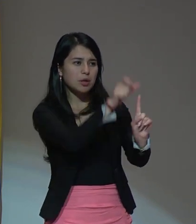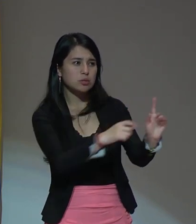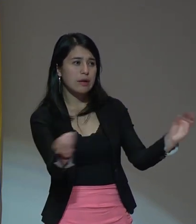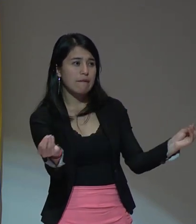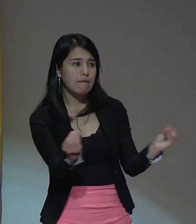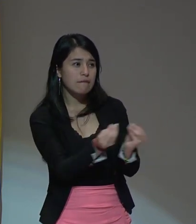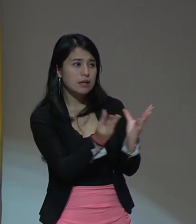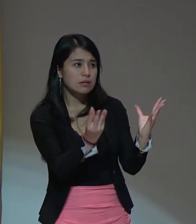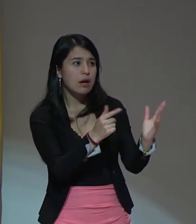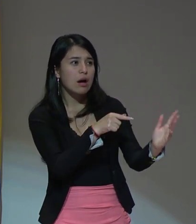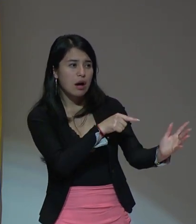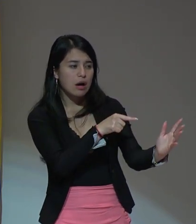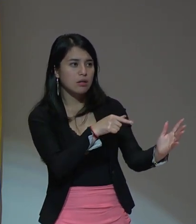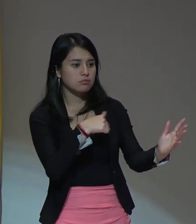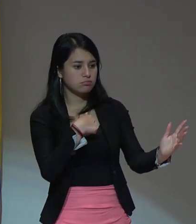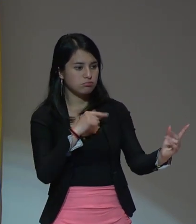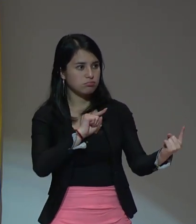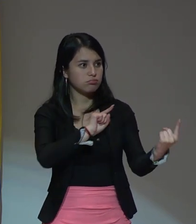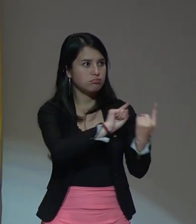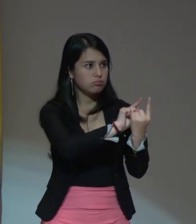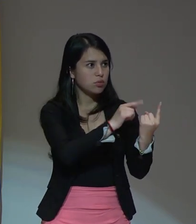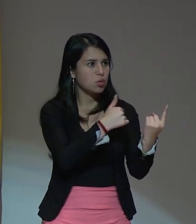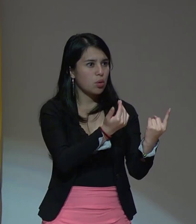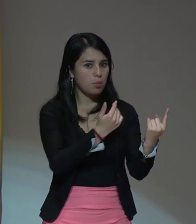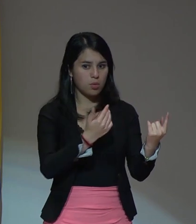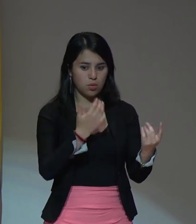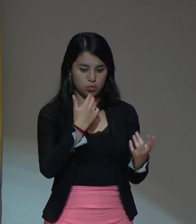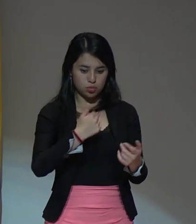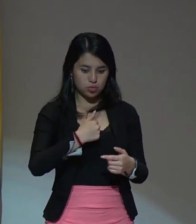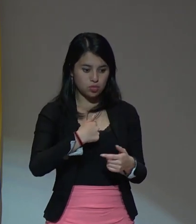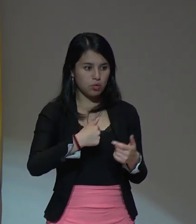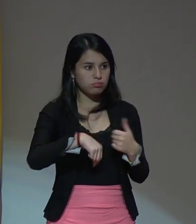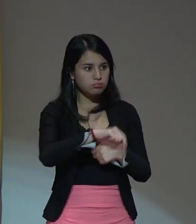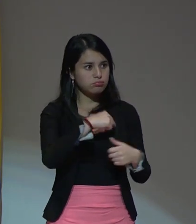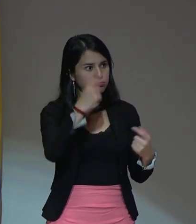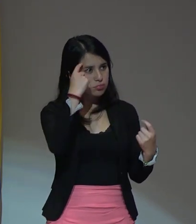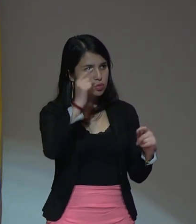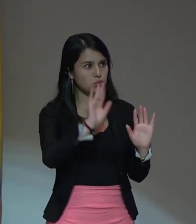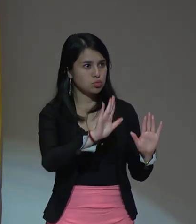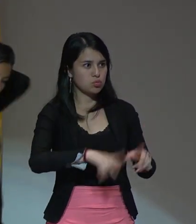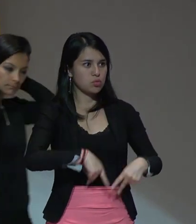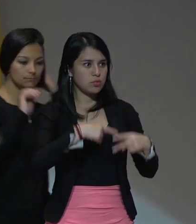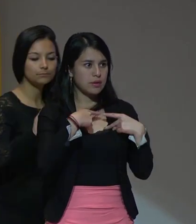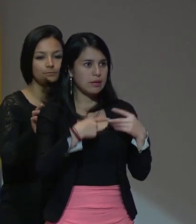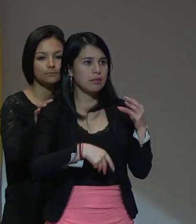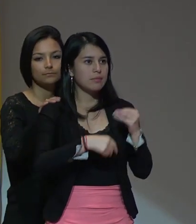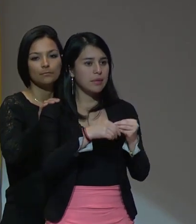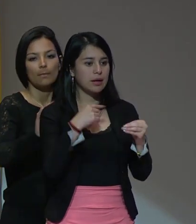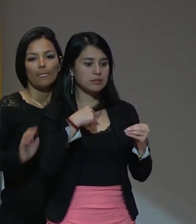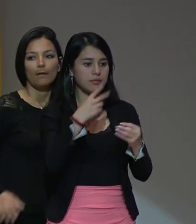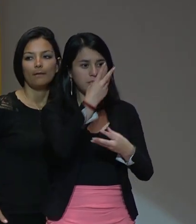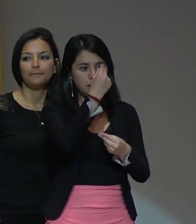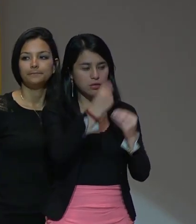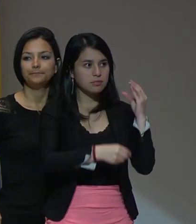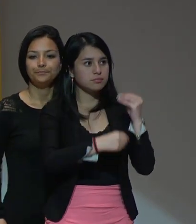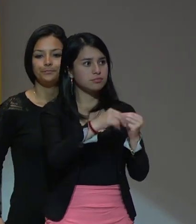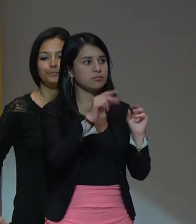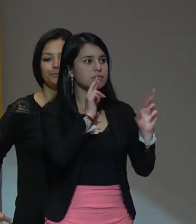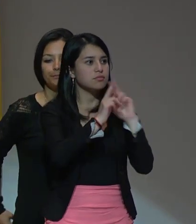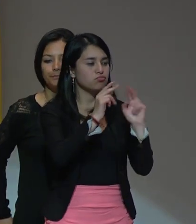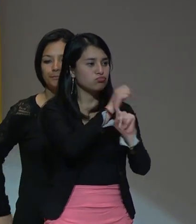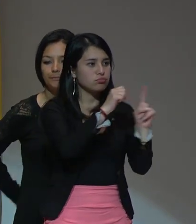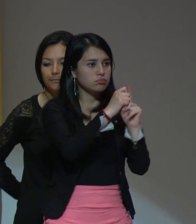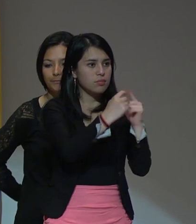implica también resignificar sus vidas sus valores sus relaciones